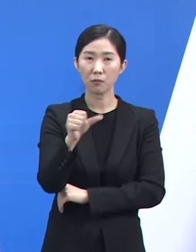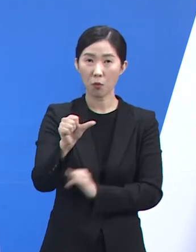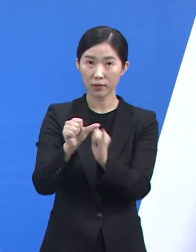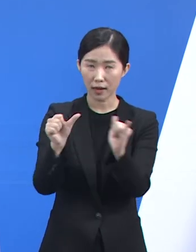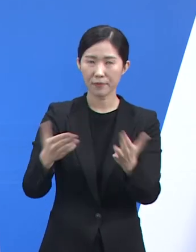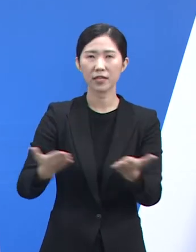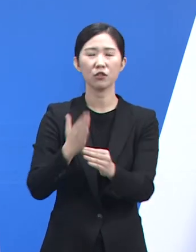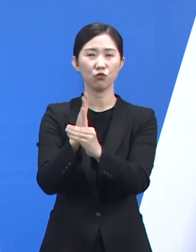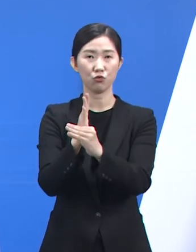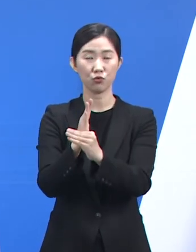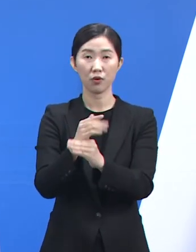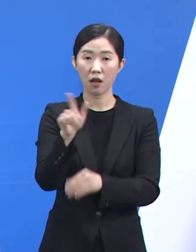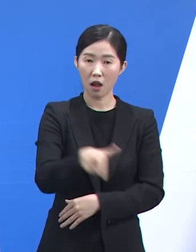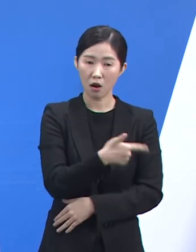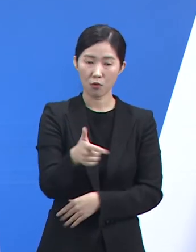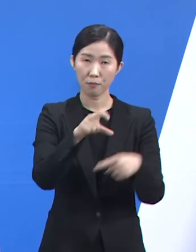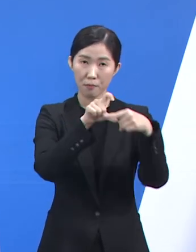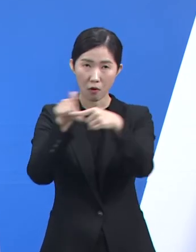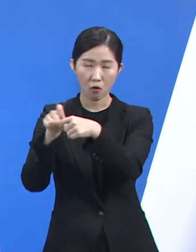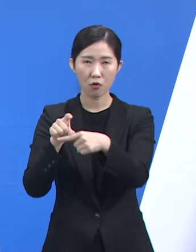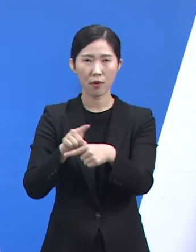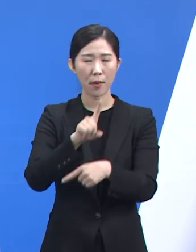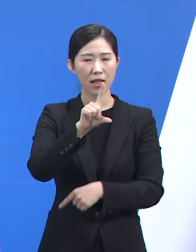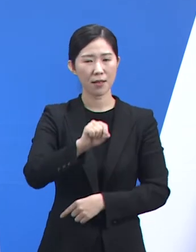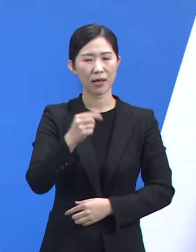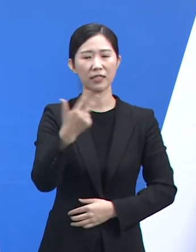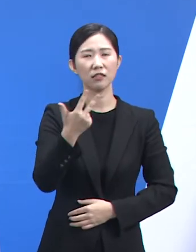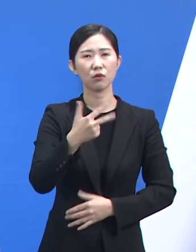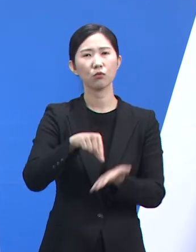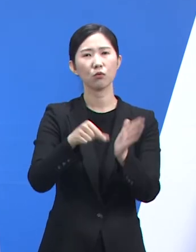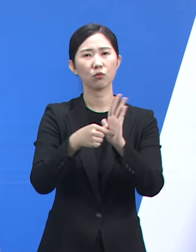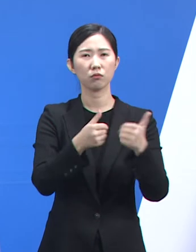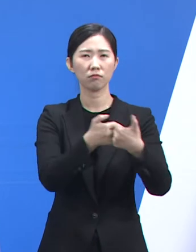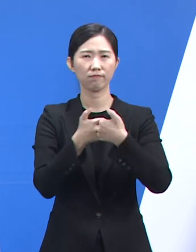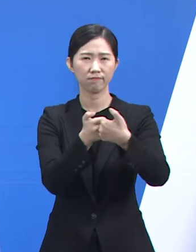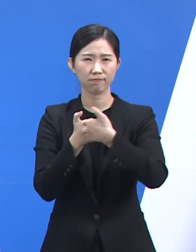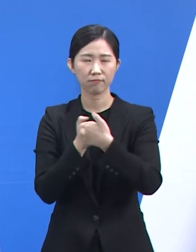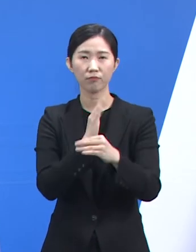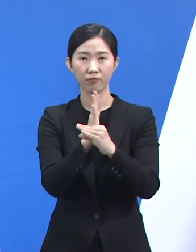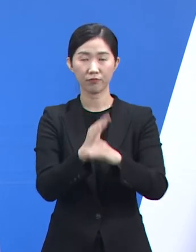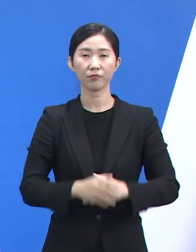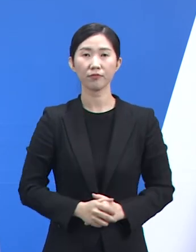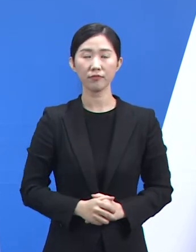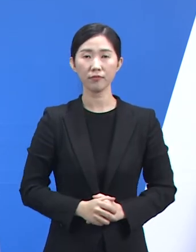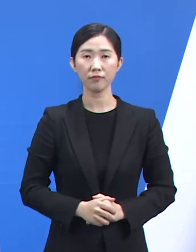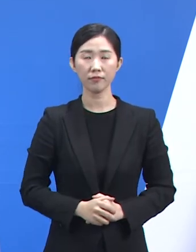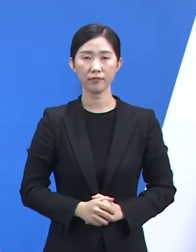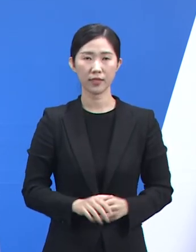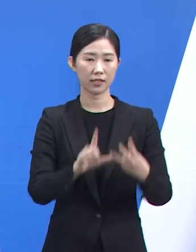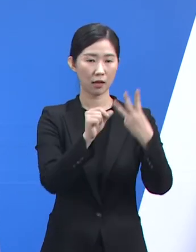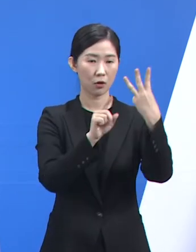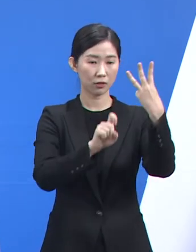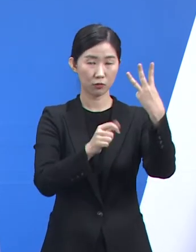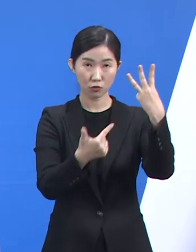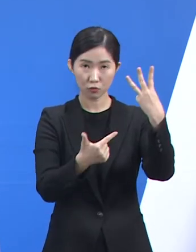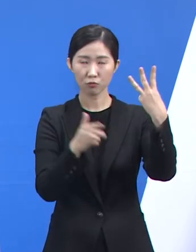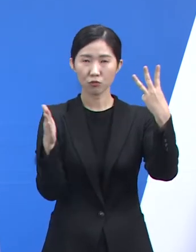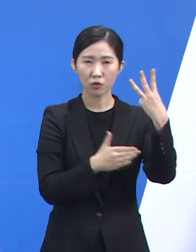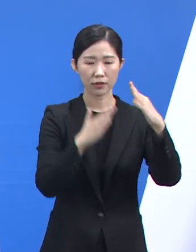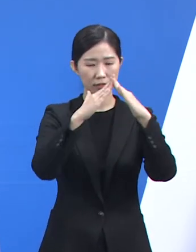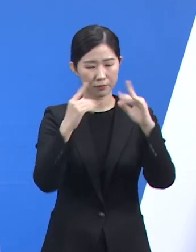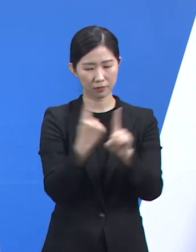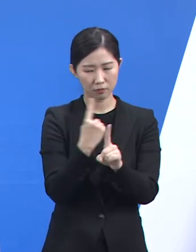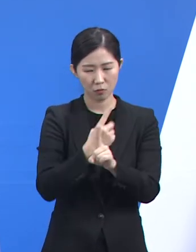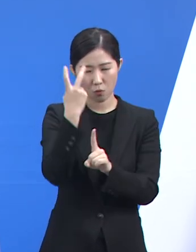중이며 일평균 1만 7천건의 상담을 진행하고 있습니다. 16일부터는 효율적인 재택치료 관리를 위해서